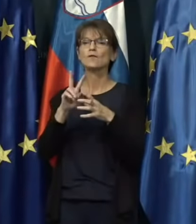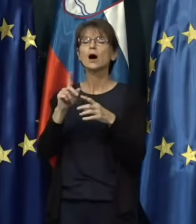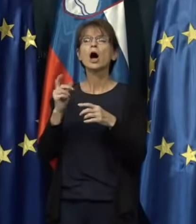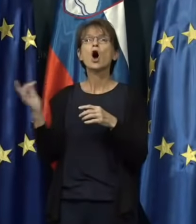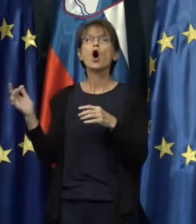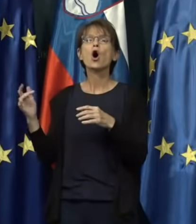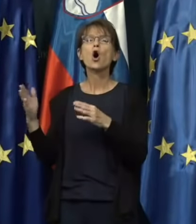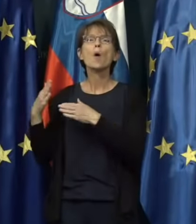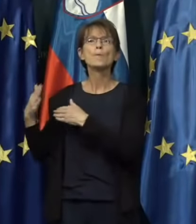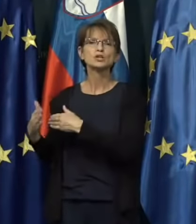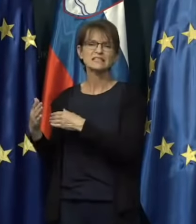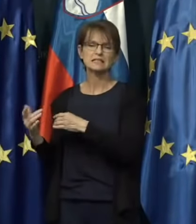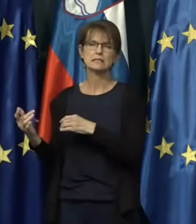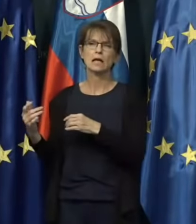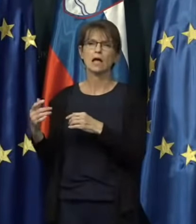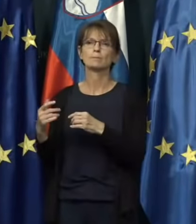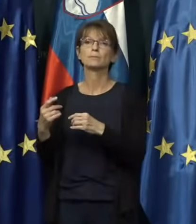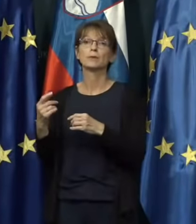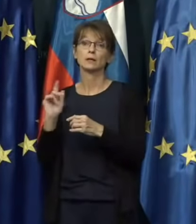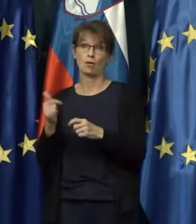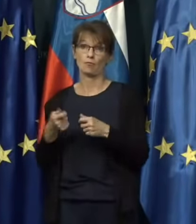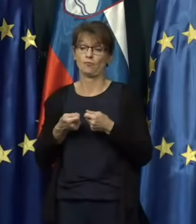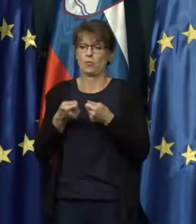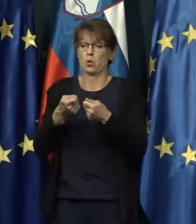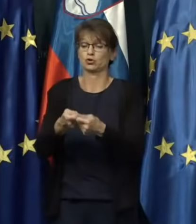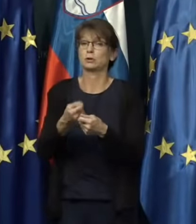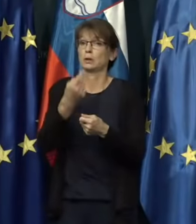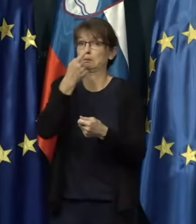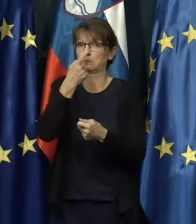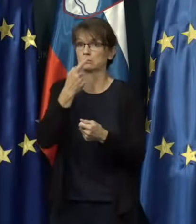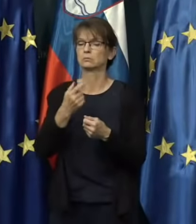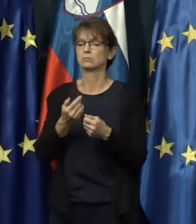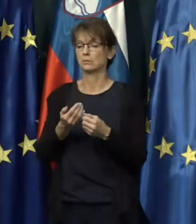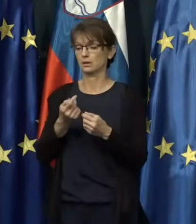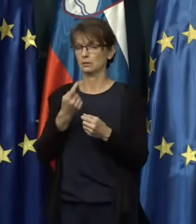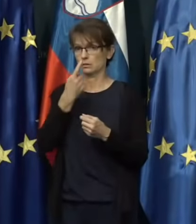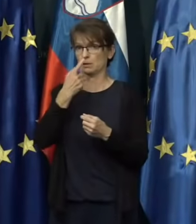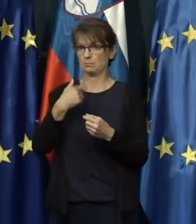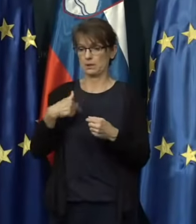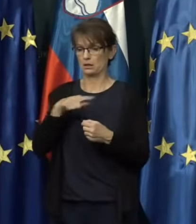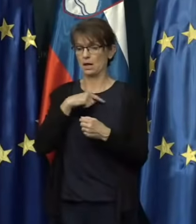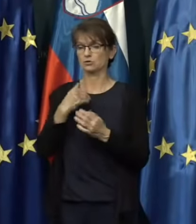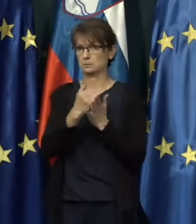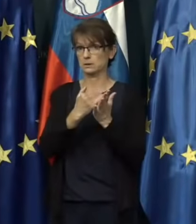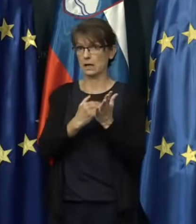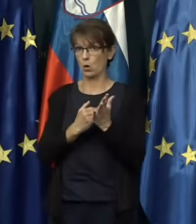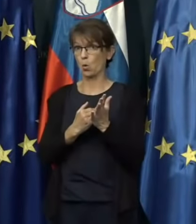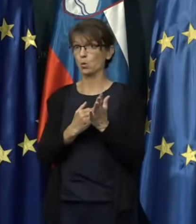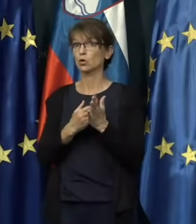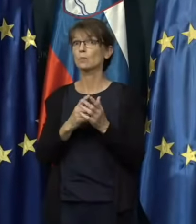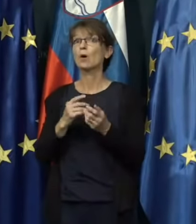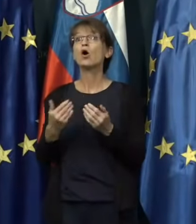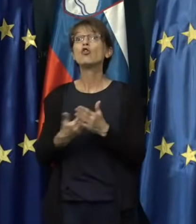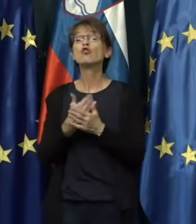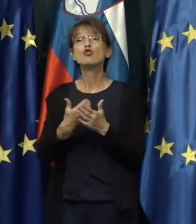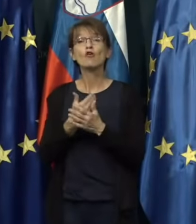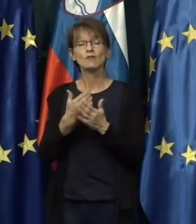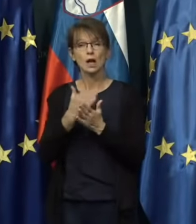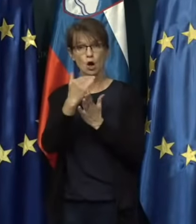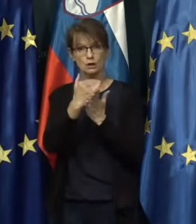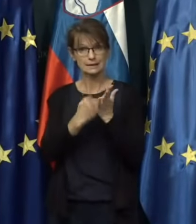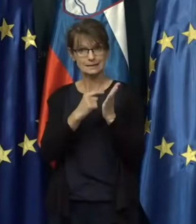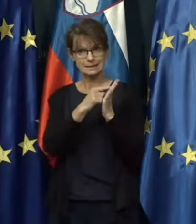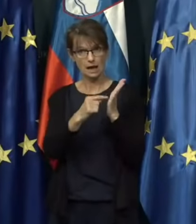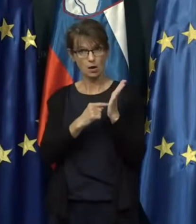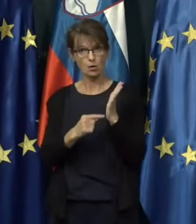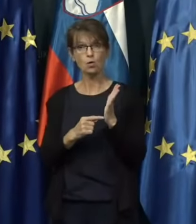vložila tik pred zdajci, tik pred našim zakonom, novelo zakona